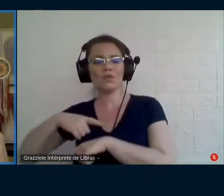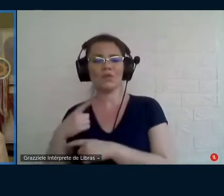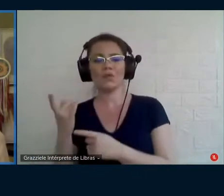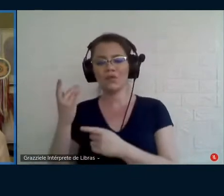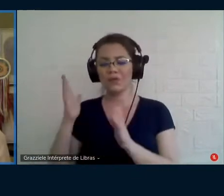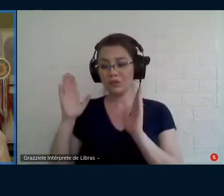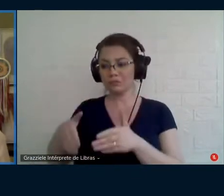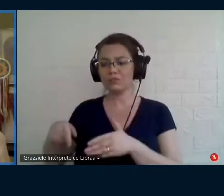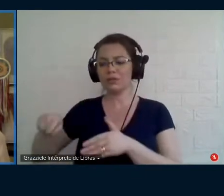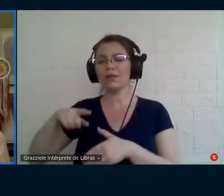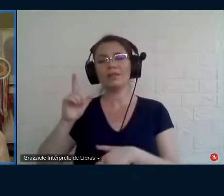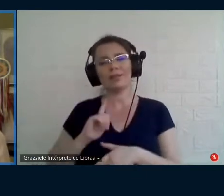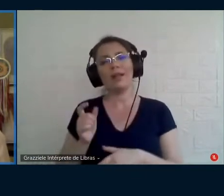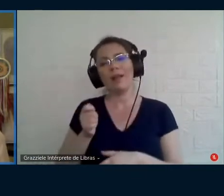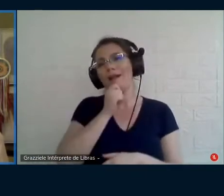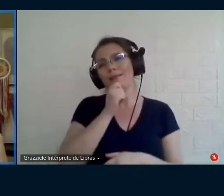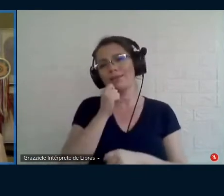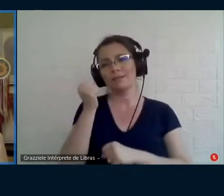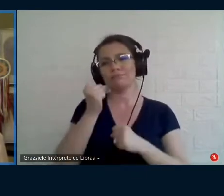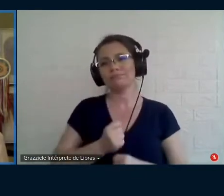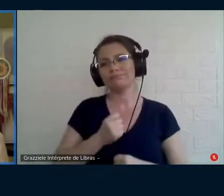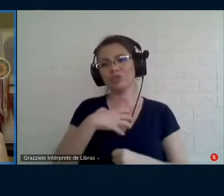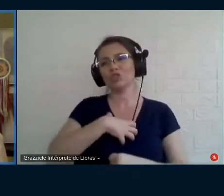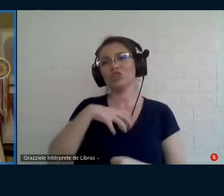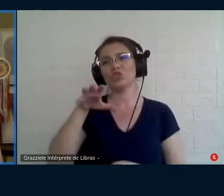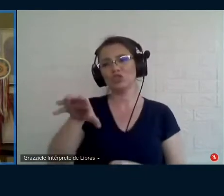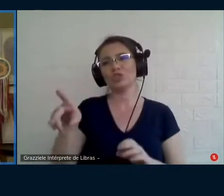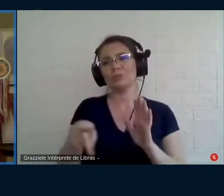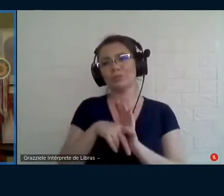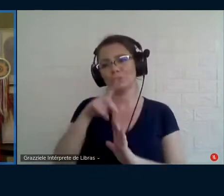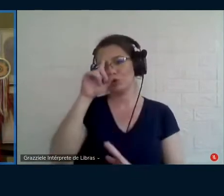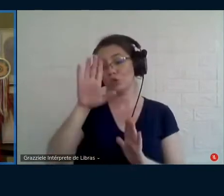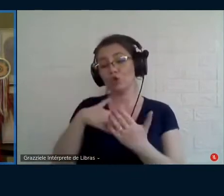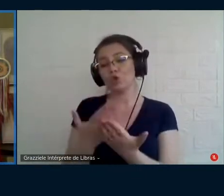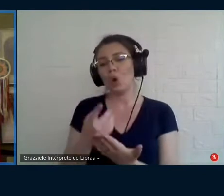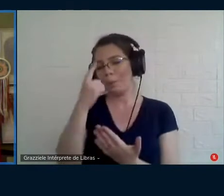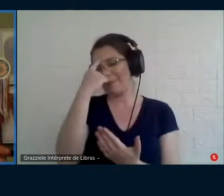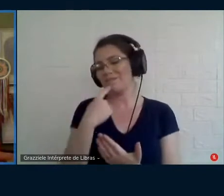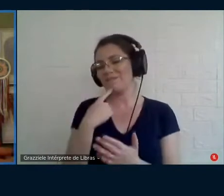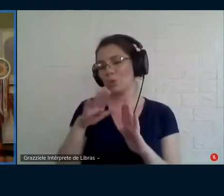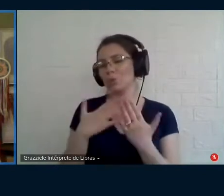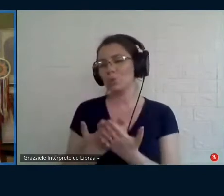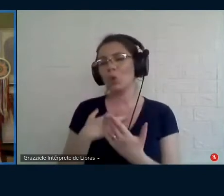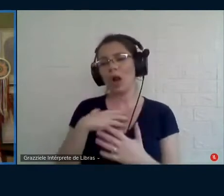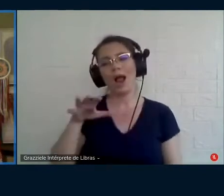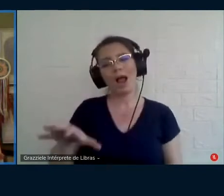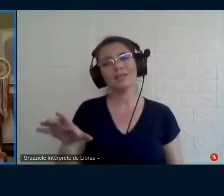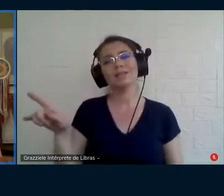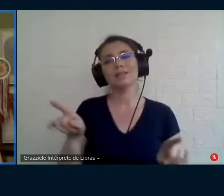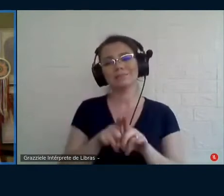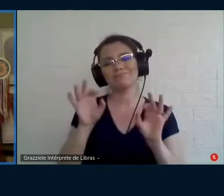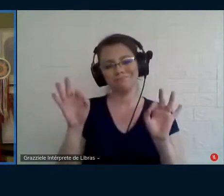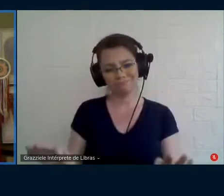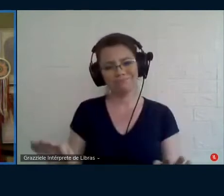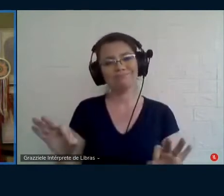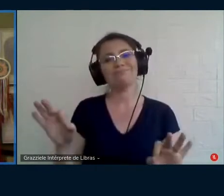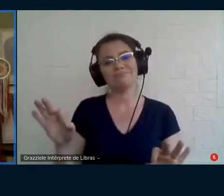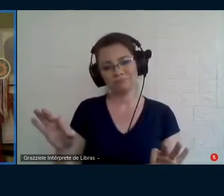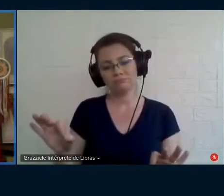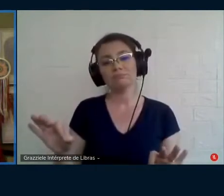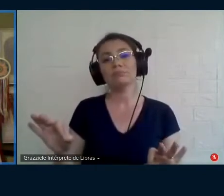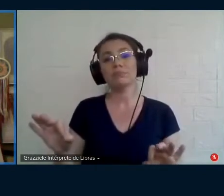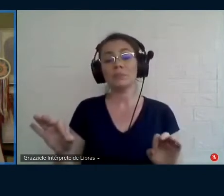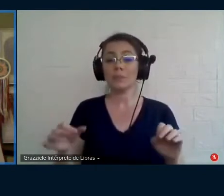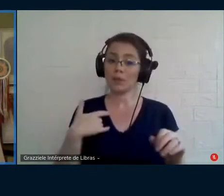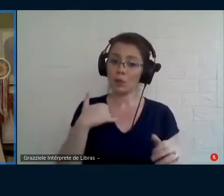se coloca nessa posição e essa problematização que você faz inclusive no início do trabalho que eu gostei muito depois